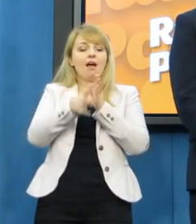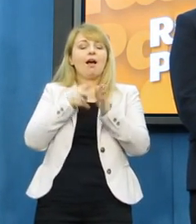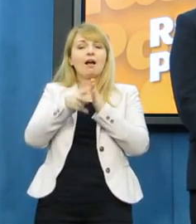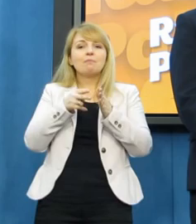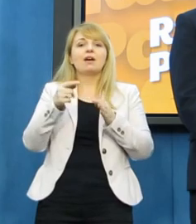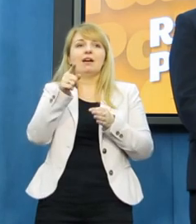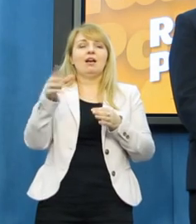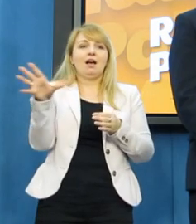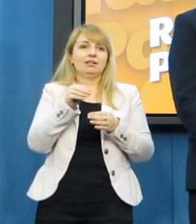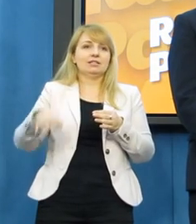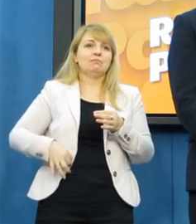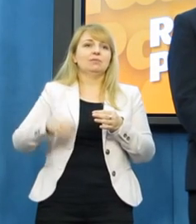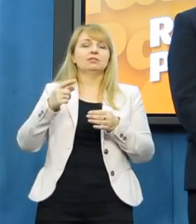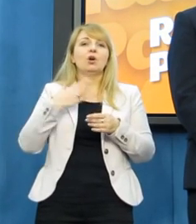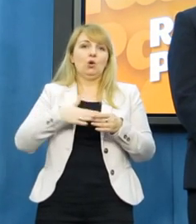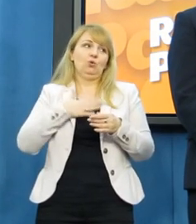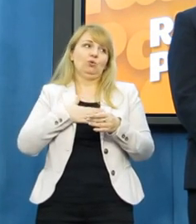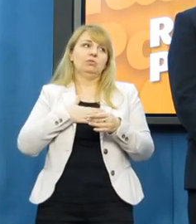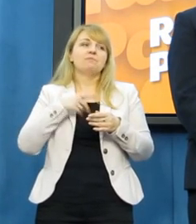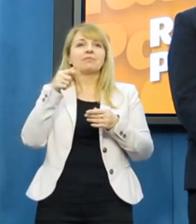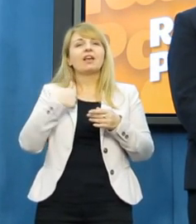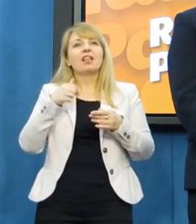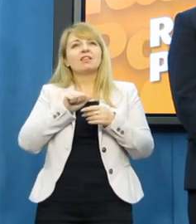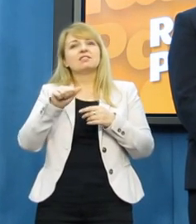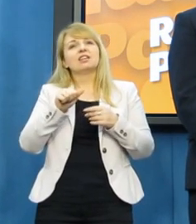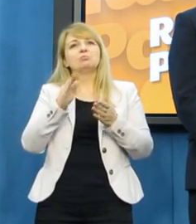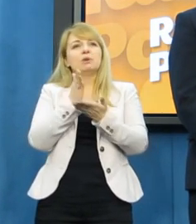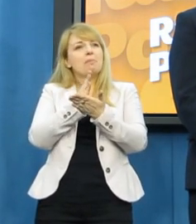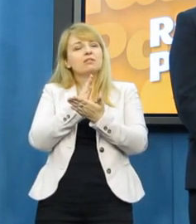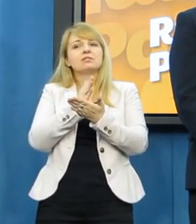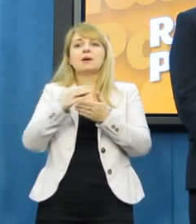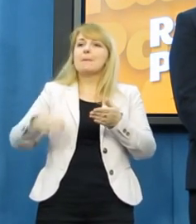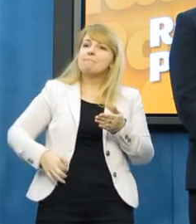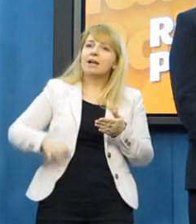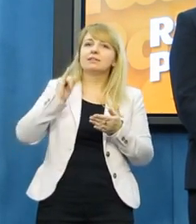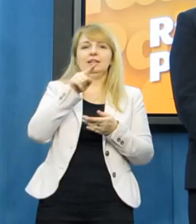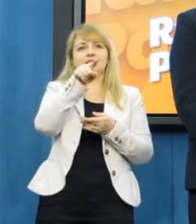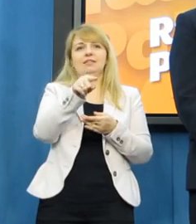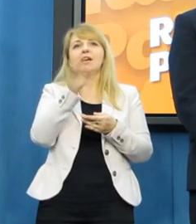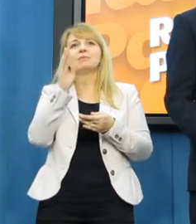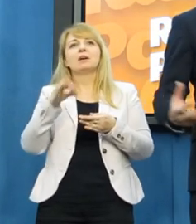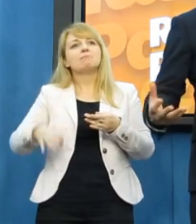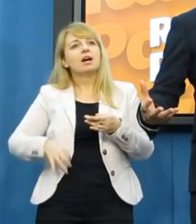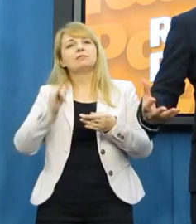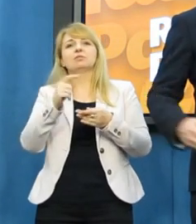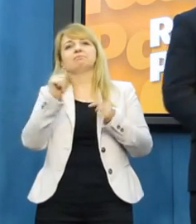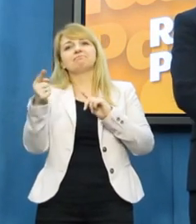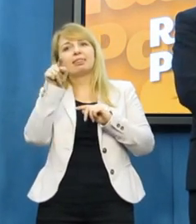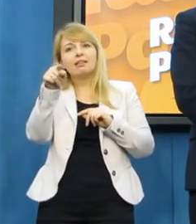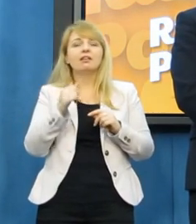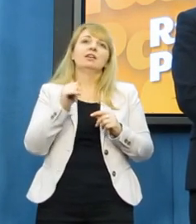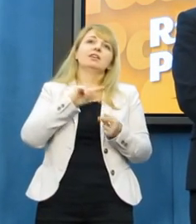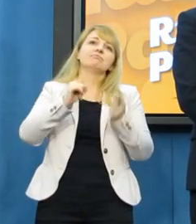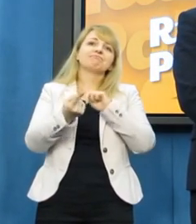mamy tak, cały czas jesteśmy między pan a ty. Super czas mówimy sobie na ty, potem przez tydzień mówimy sobie na pan, potem znów na ty. Nie jest to taka